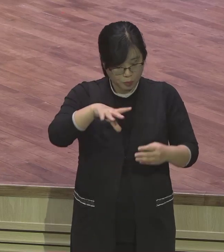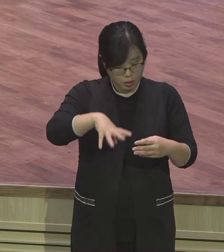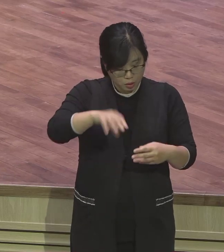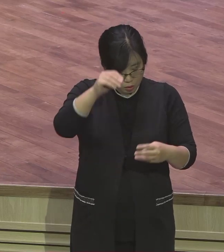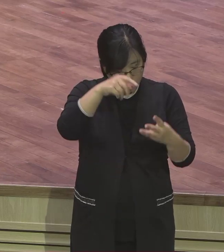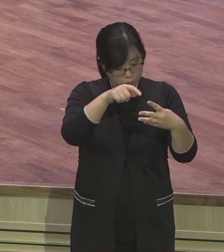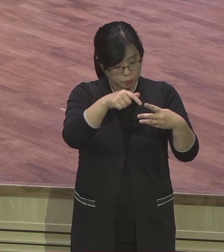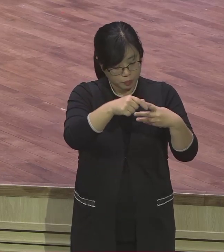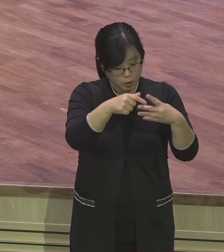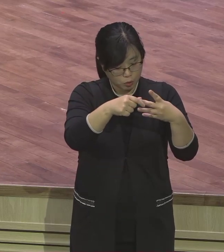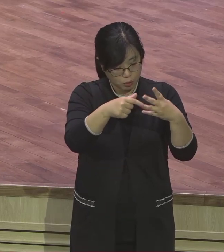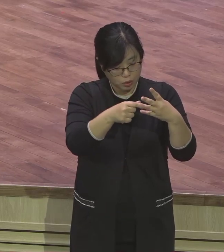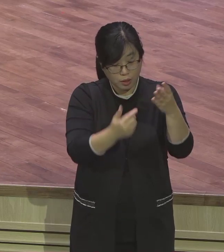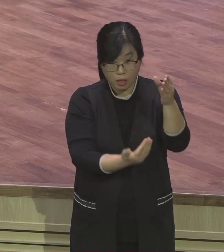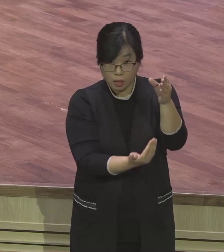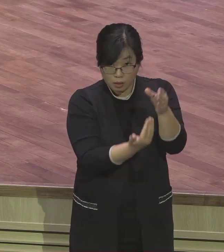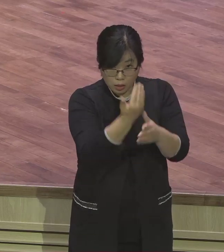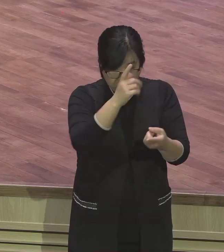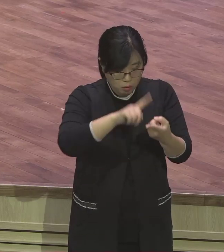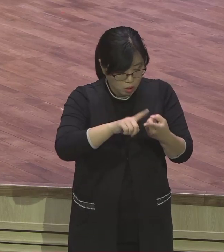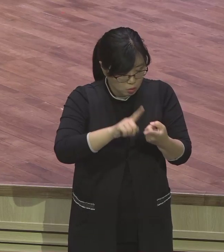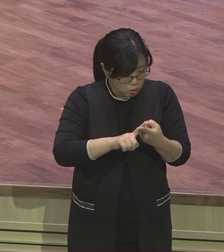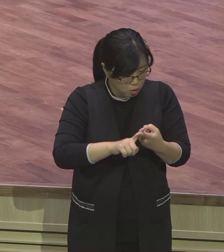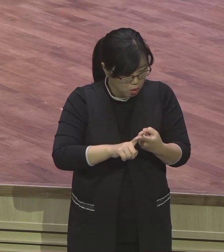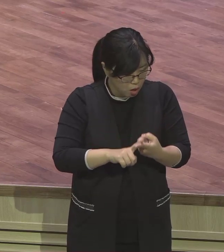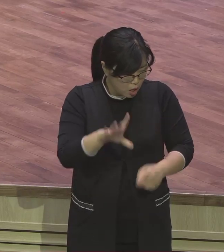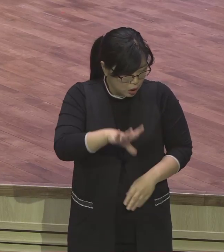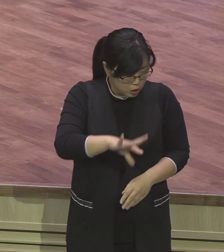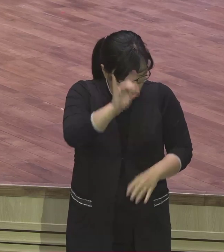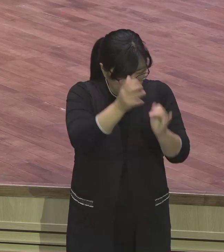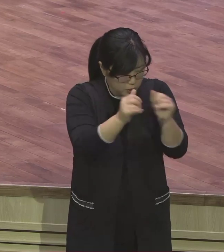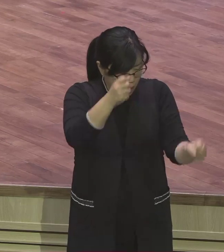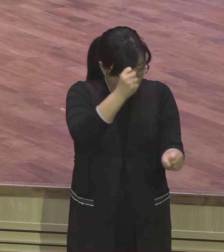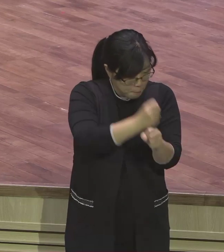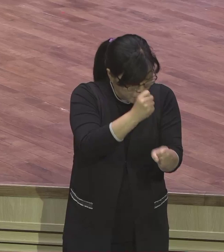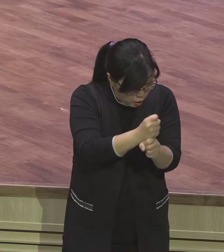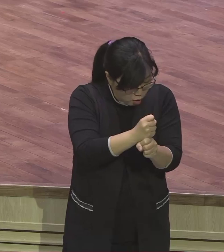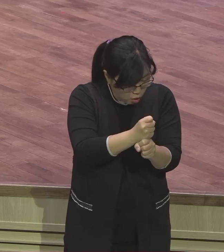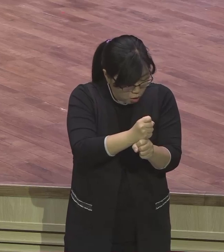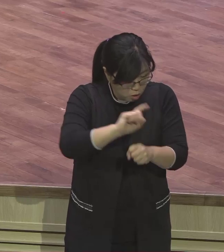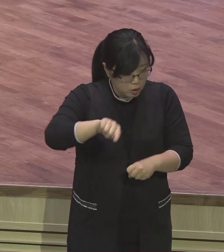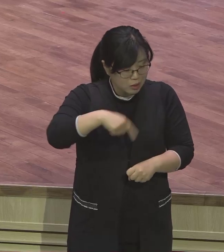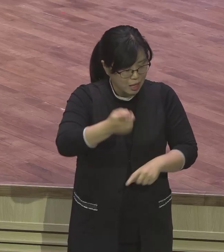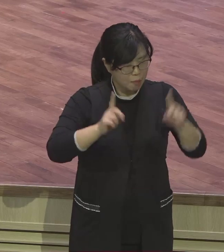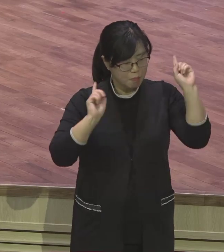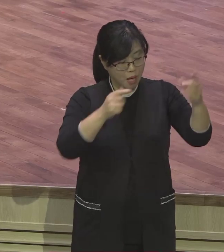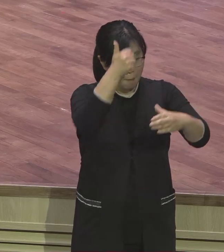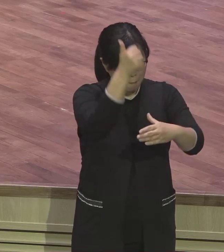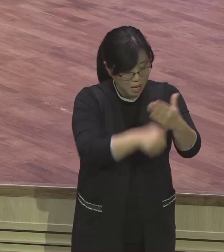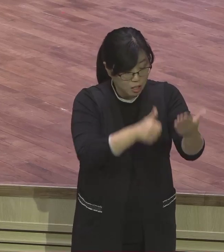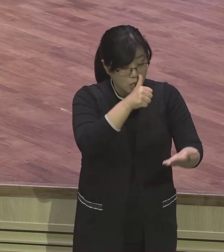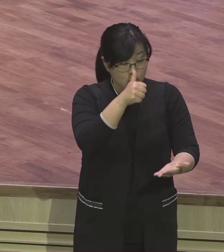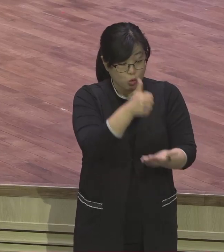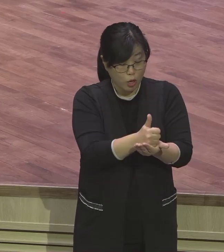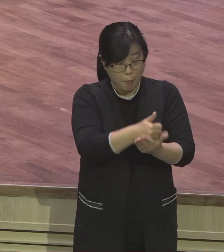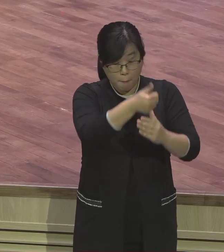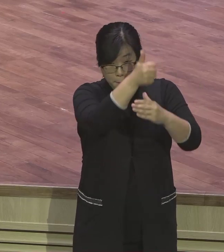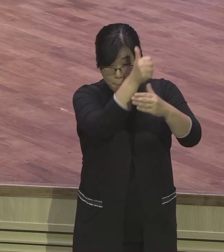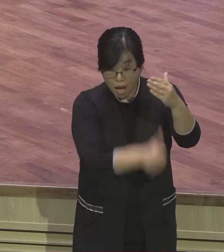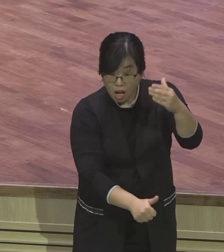어떻게 하면 거기서 빠져나올 수 있는가 이 말씀하고 있어요. 이 타락에서 이 저주에서 어떻게 빠져나올 수